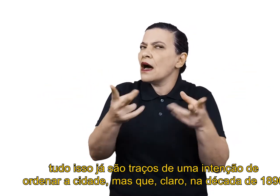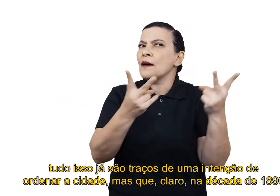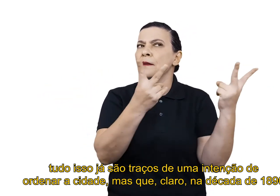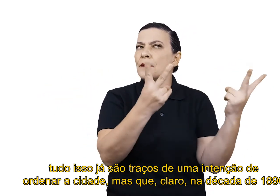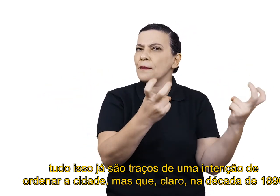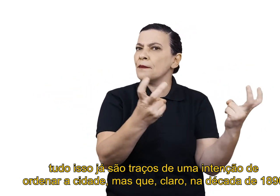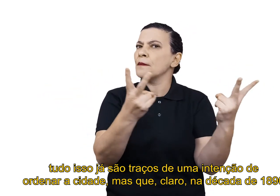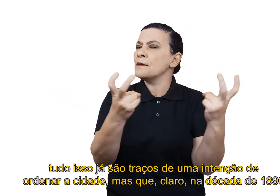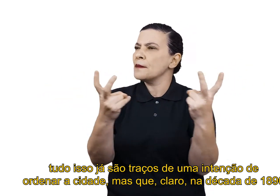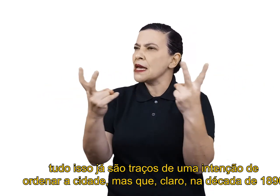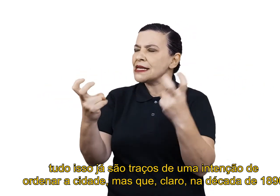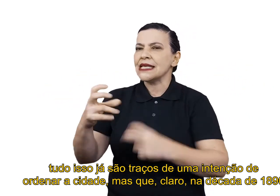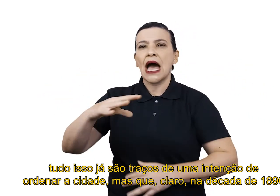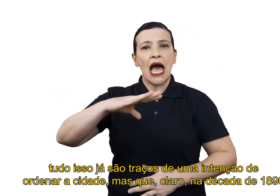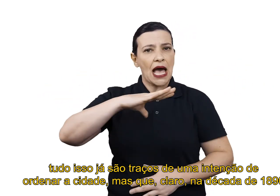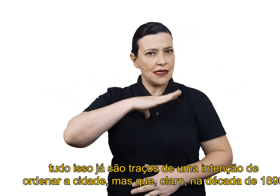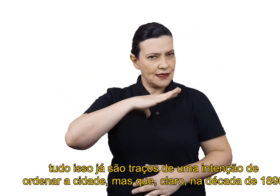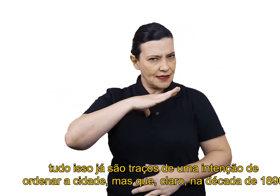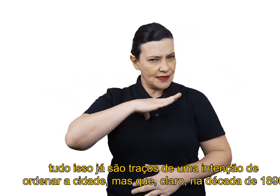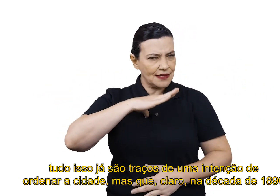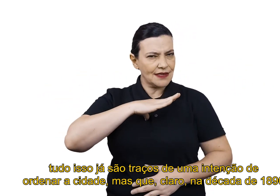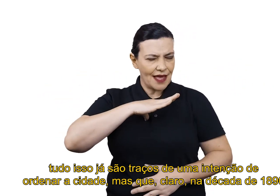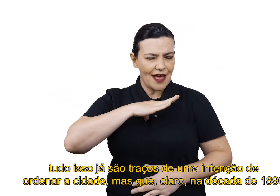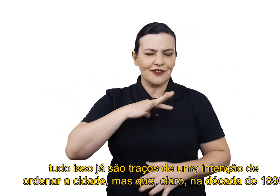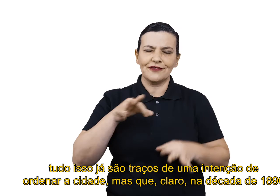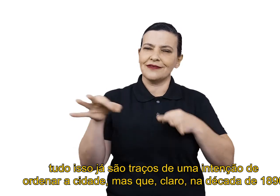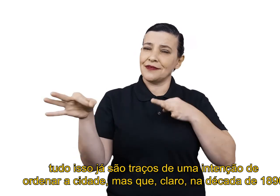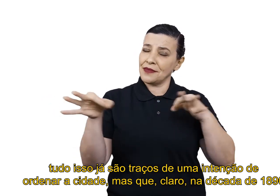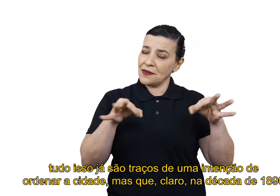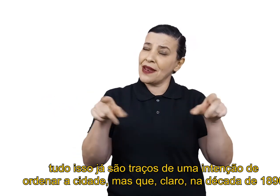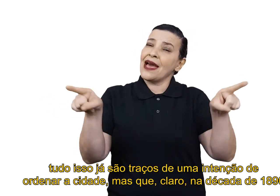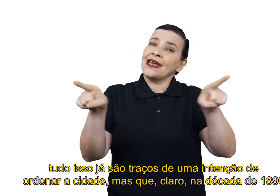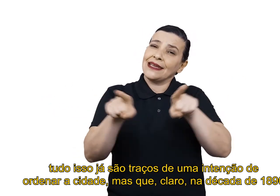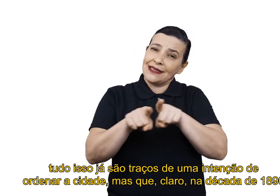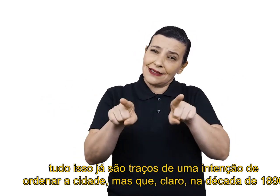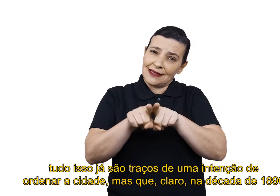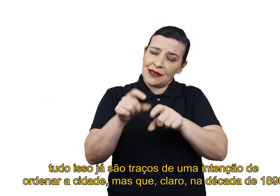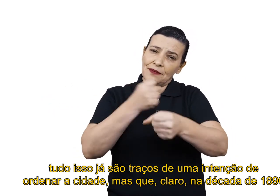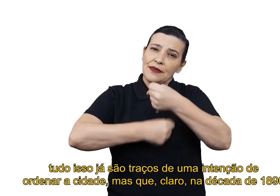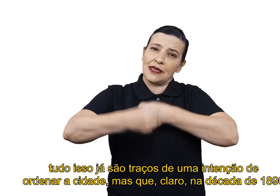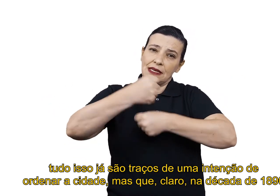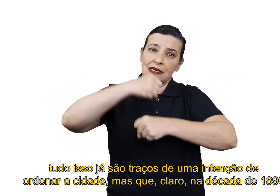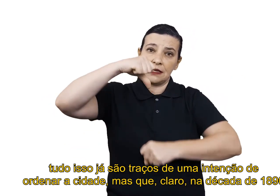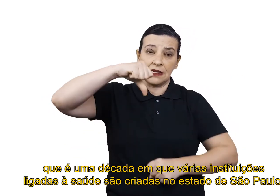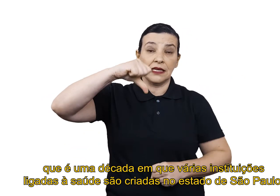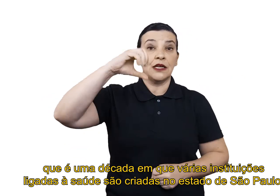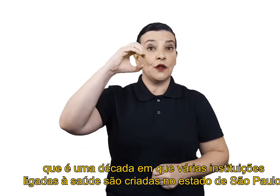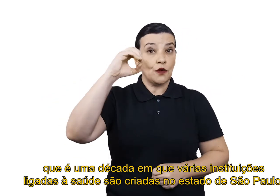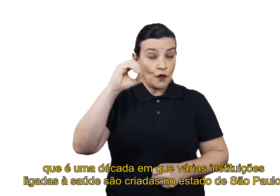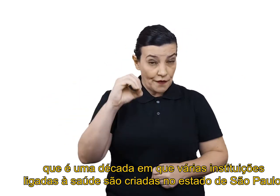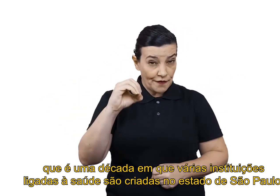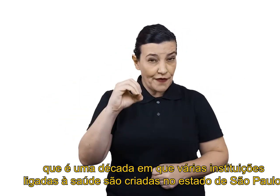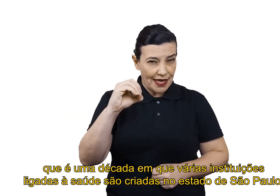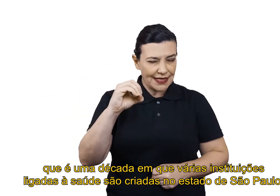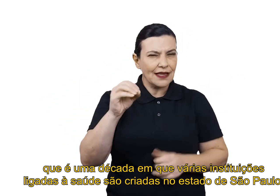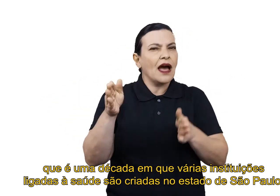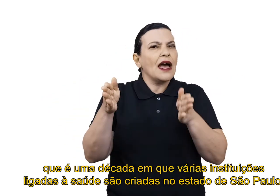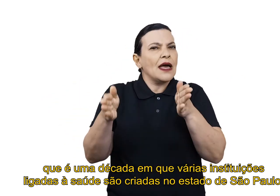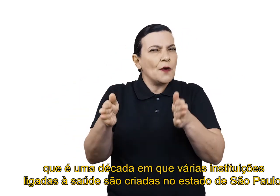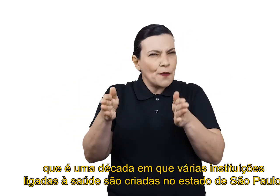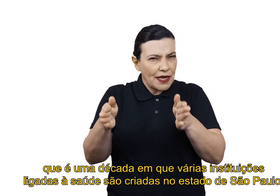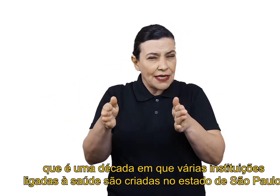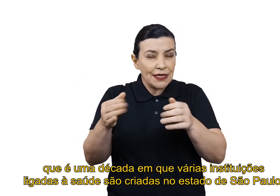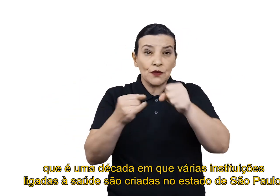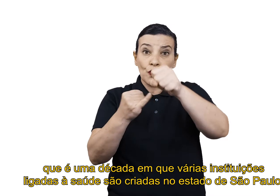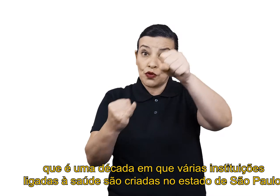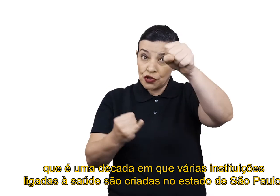uma intenção de ordenar a cidade, mas que, claro, na década de 90, que é uma década em que